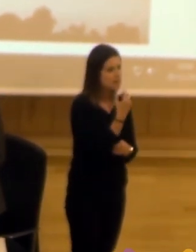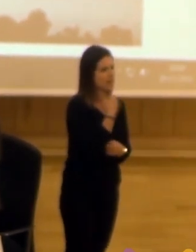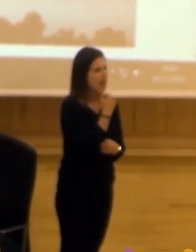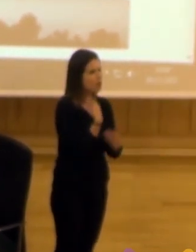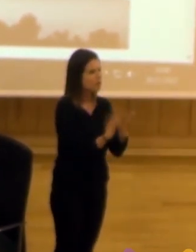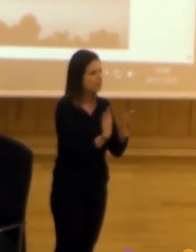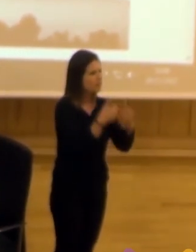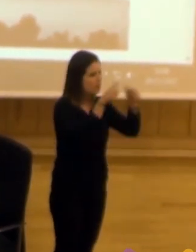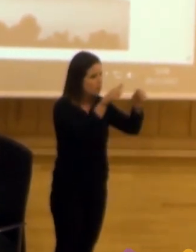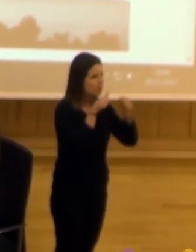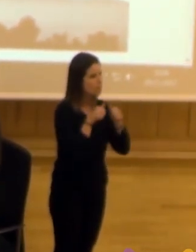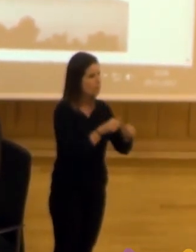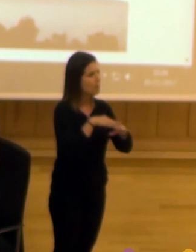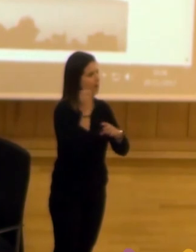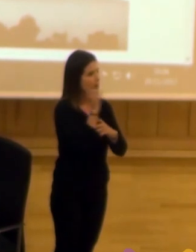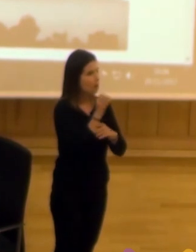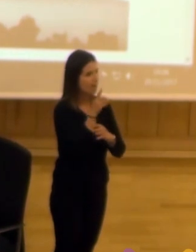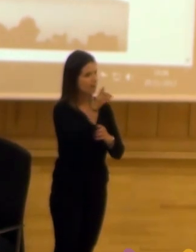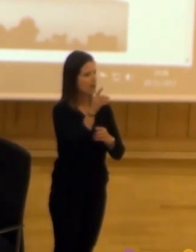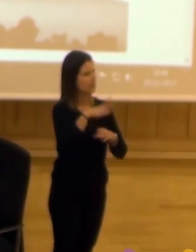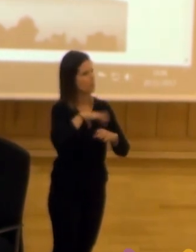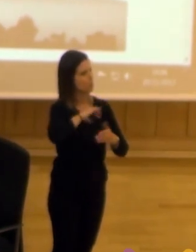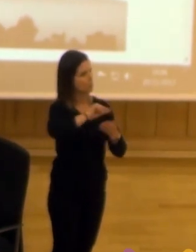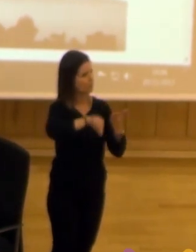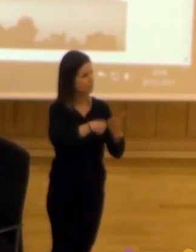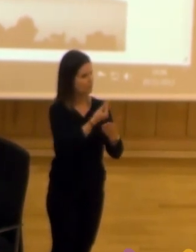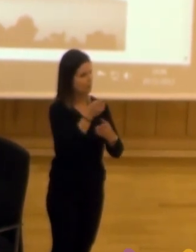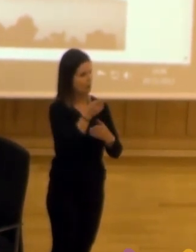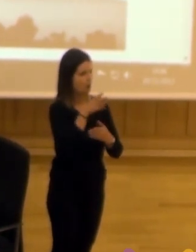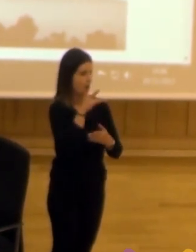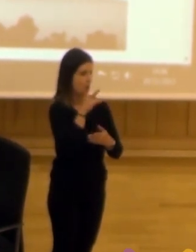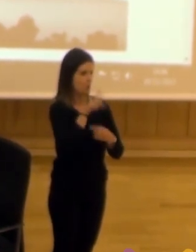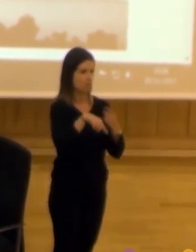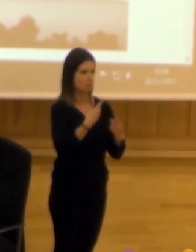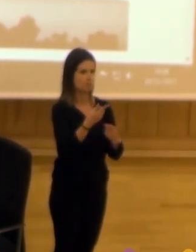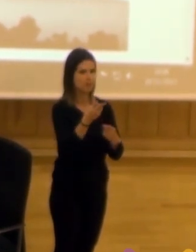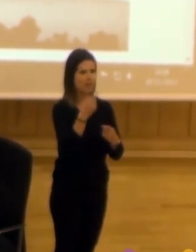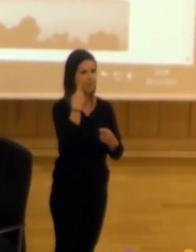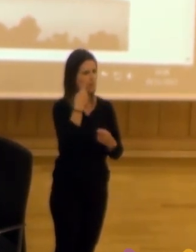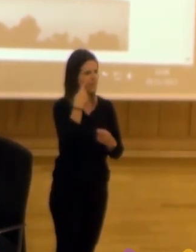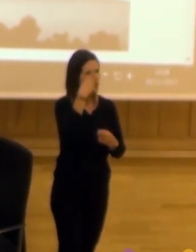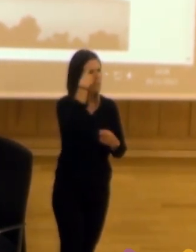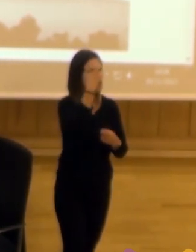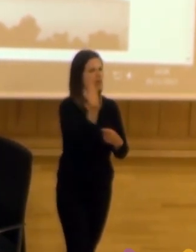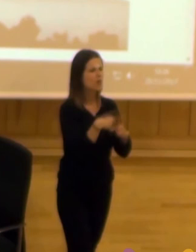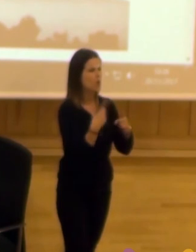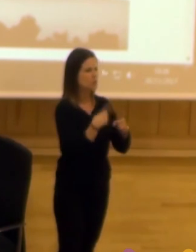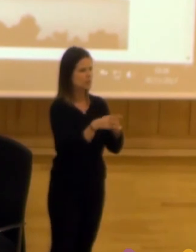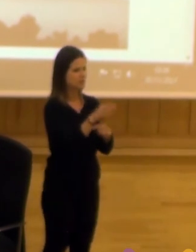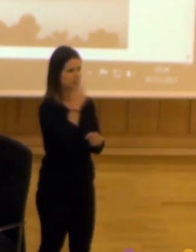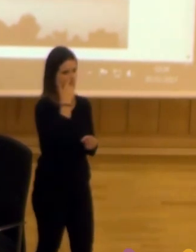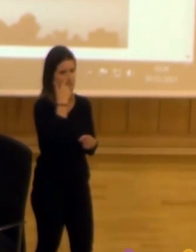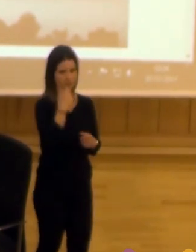algún tipo de certificado de diploma de la jornada arriba tenéis para firmar en esta hora y cuando entréis luego fijaros que me acabo de acordar de una cosa